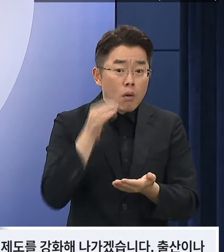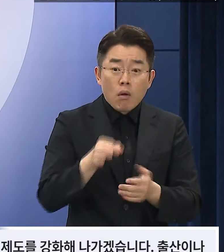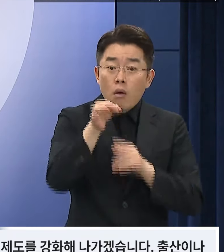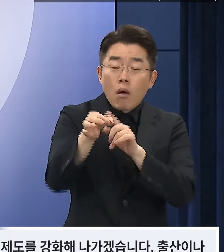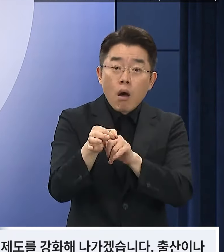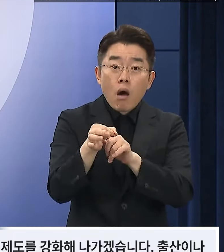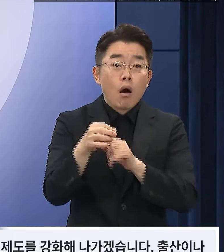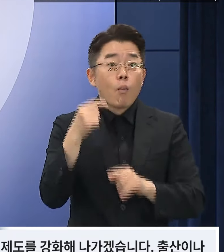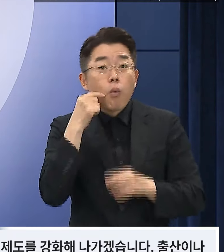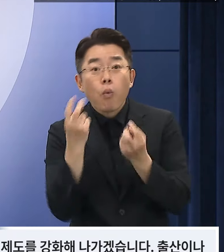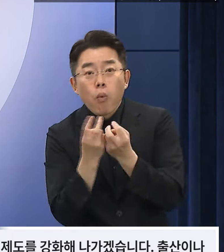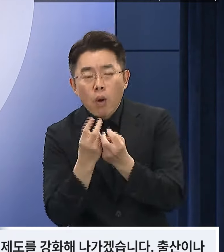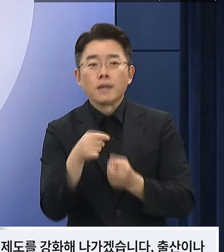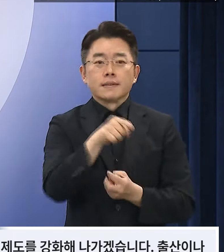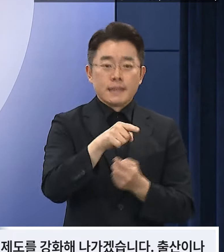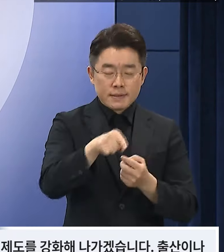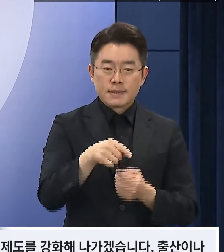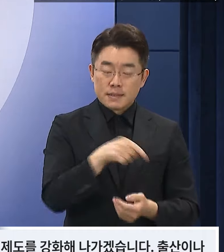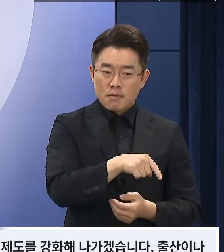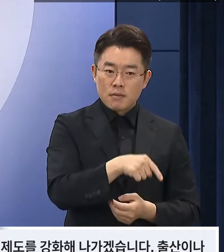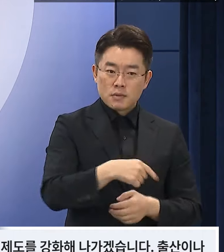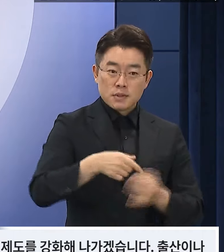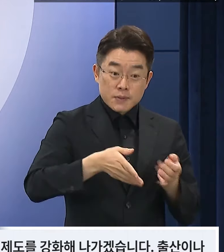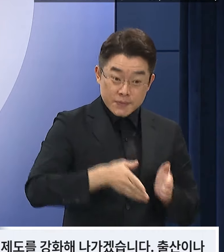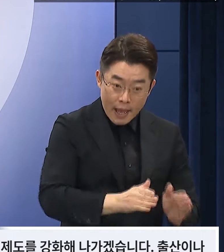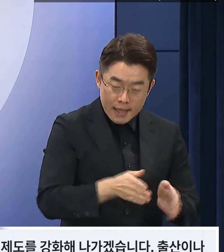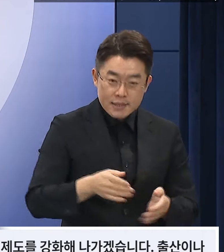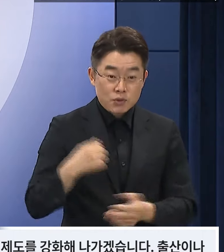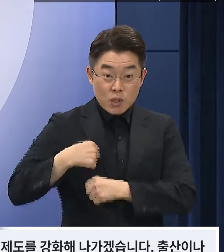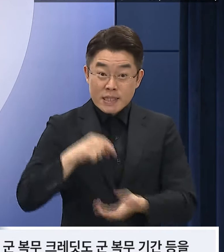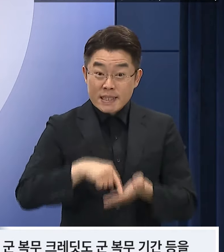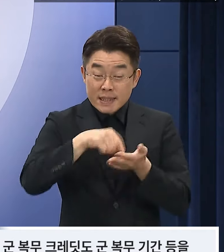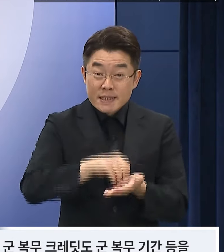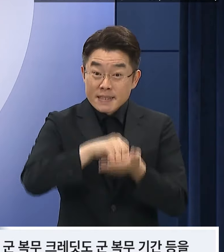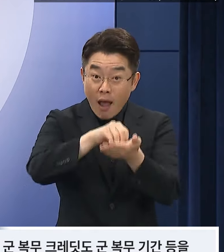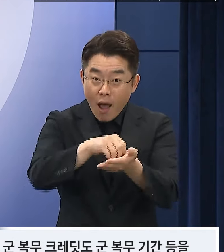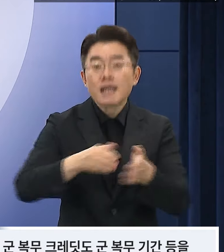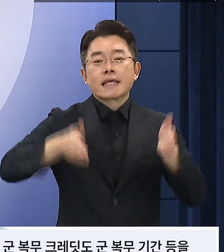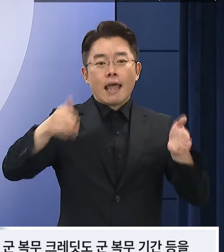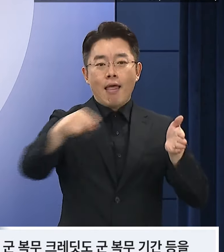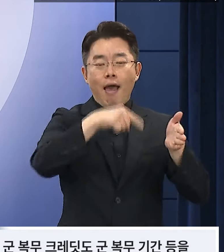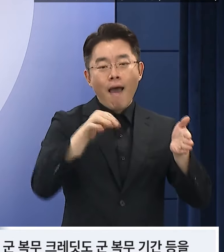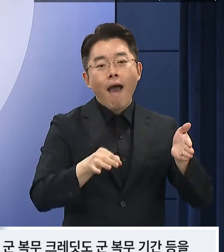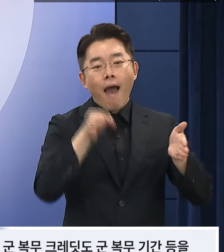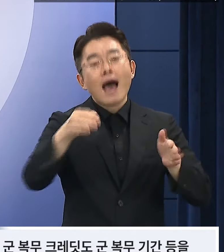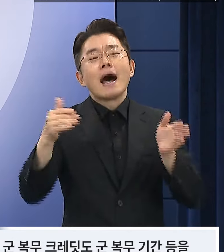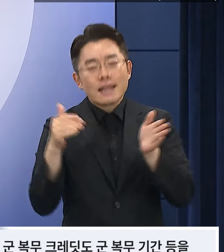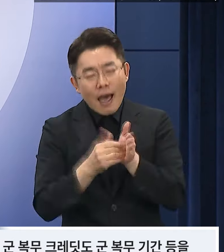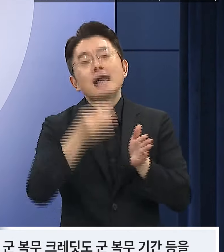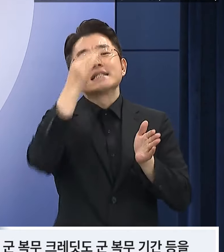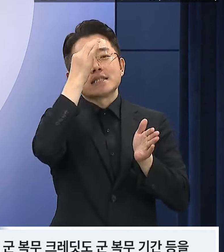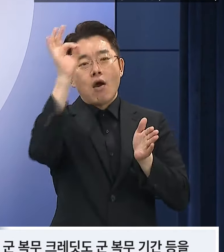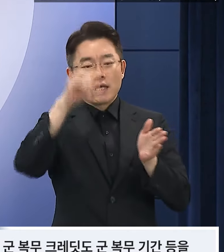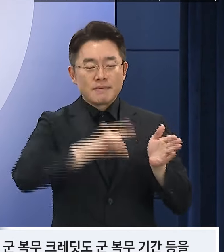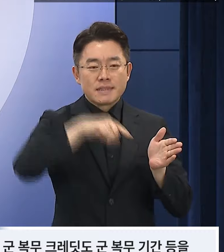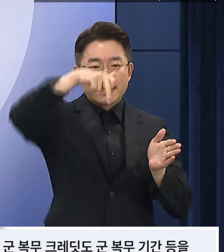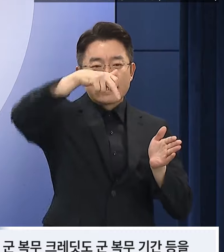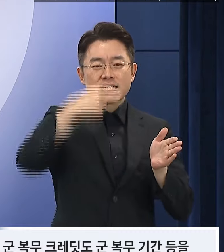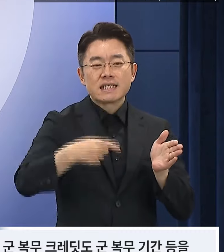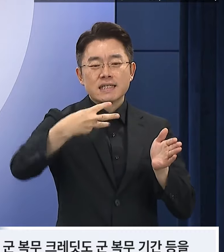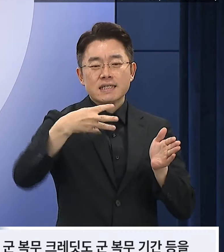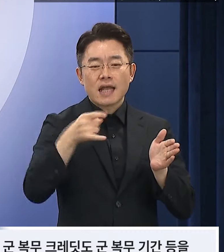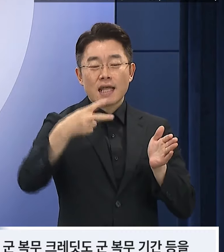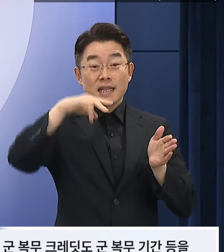청년들을 위해 크레딧 지원을 확대하겠습니다. 출산크레딧은 첫째하부터 가입기간으로